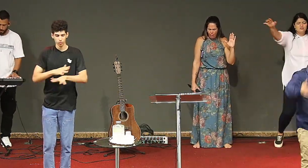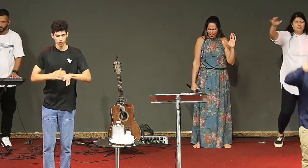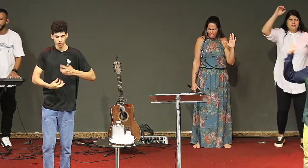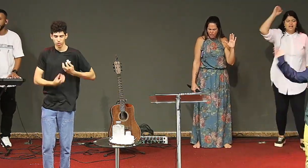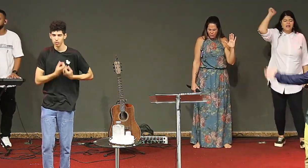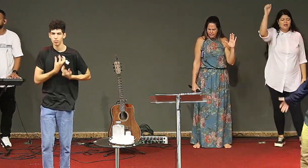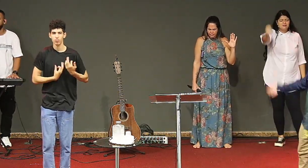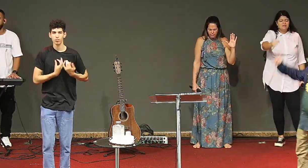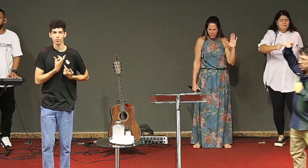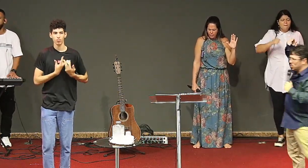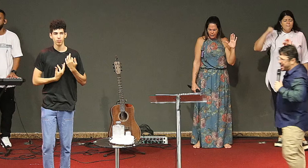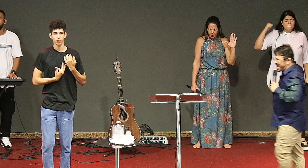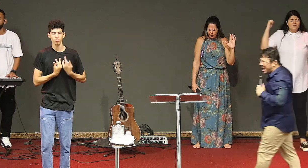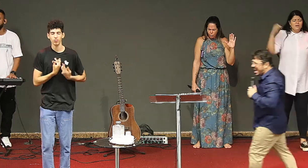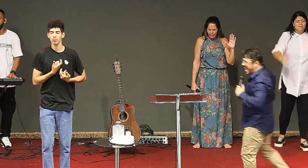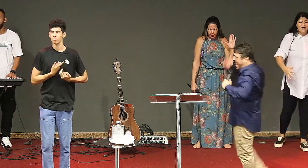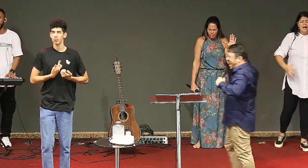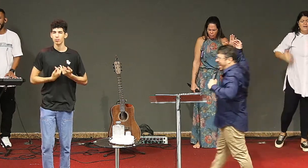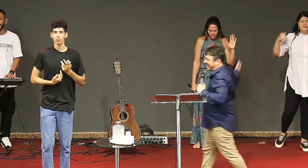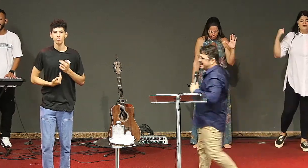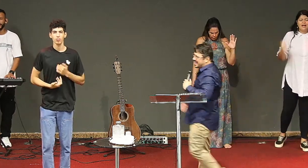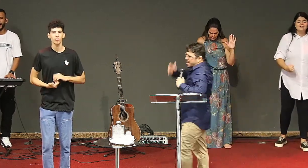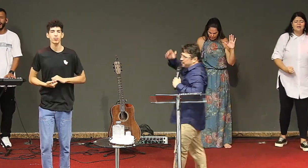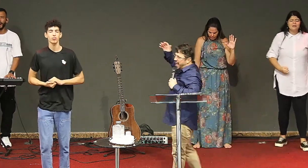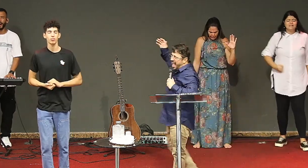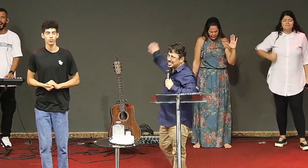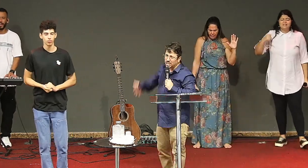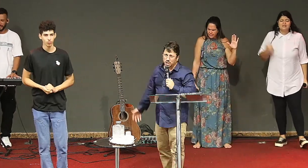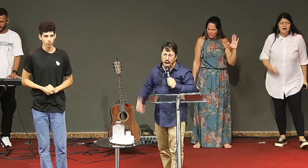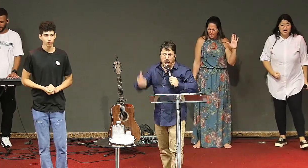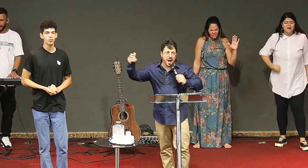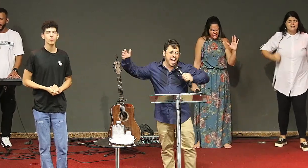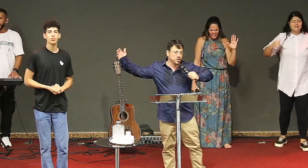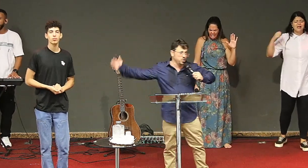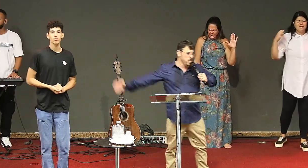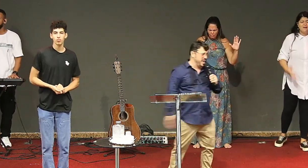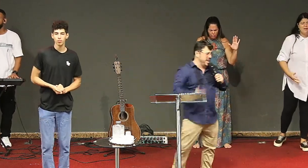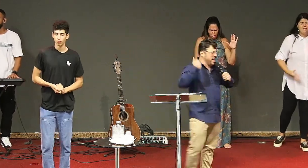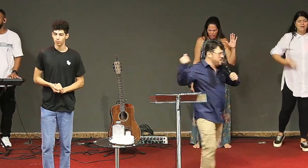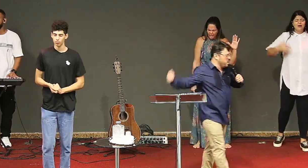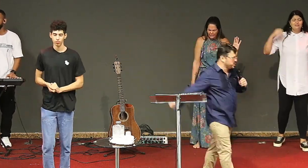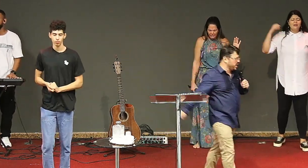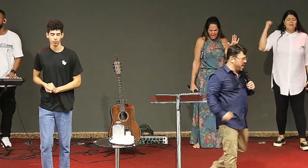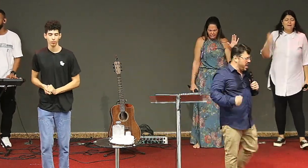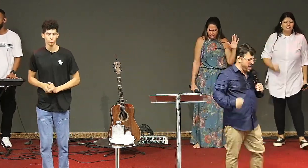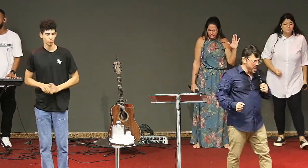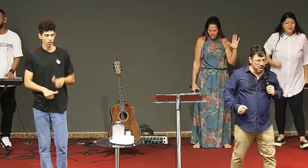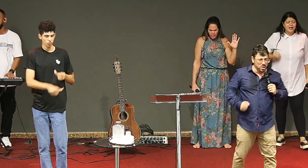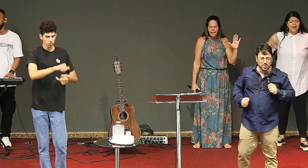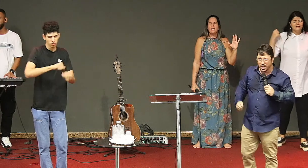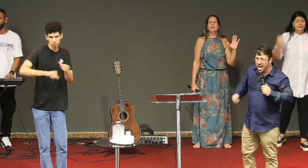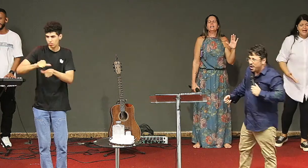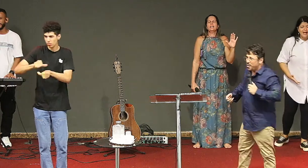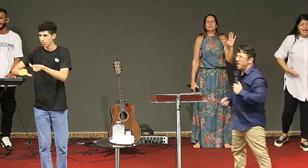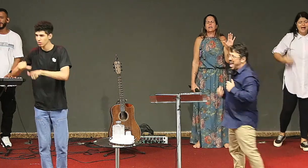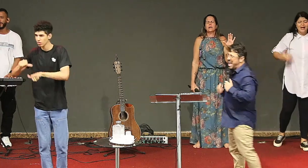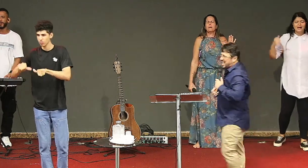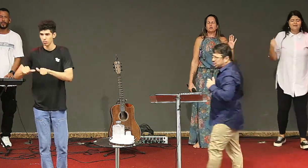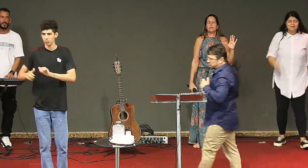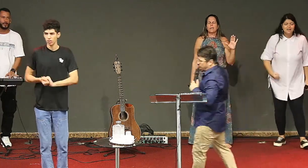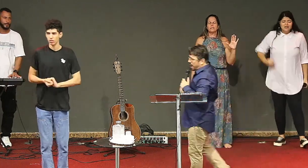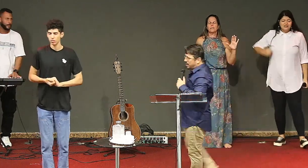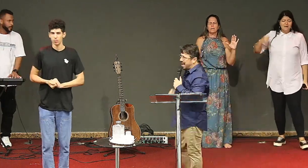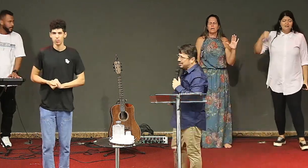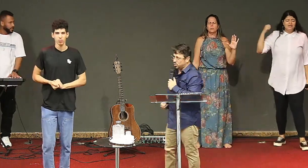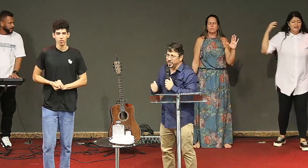essa lavareda subir faz a chama subir meu Deus faz